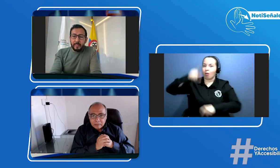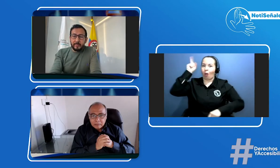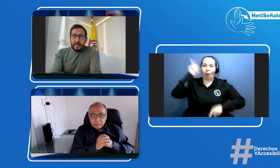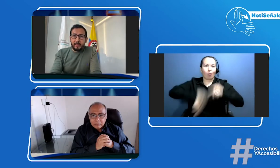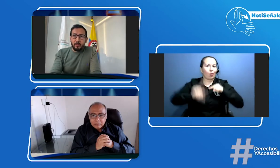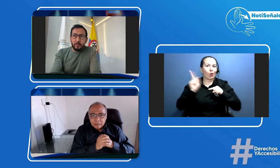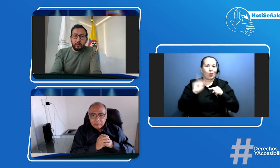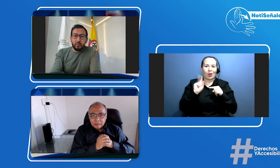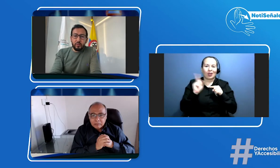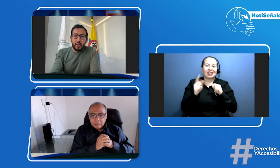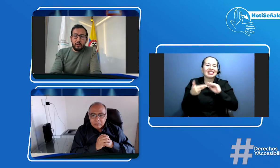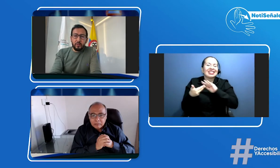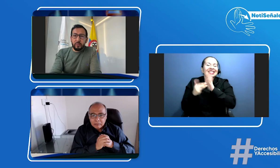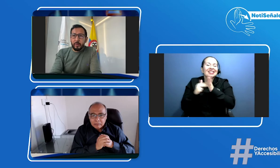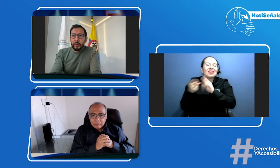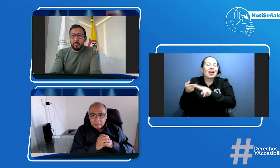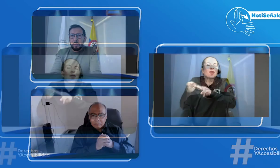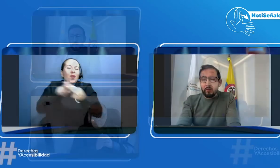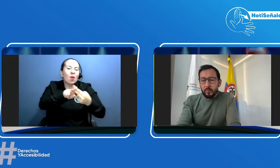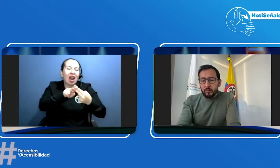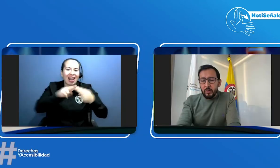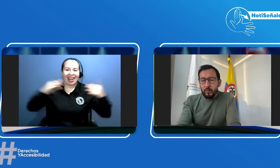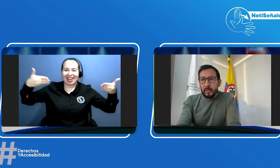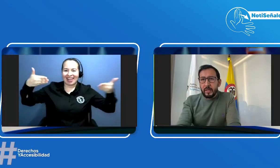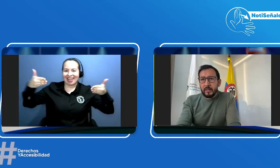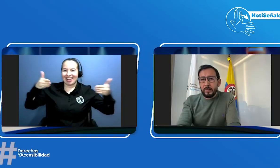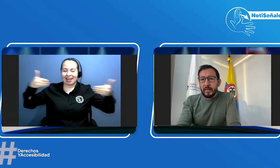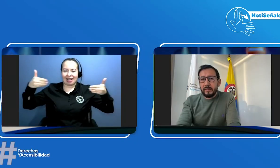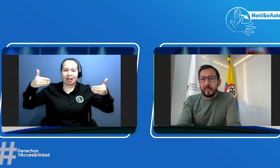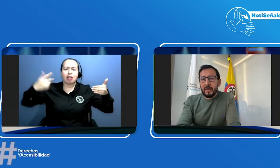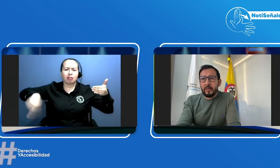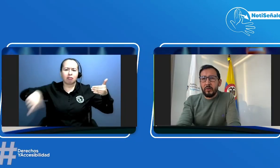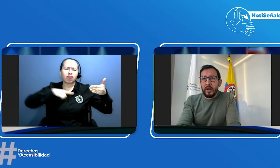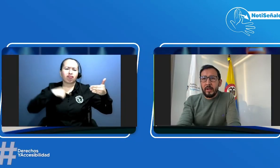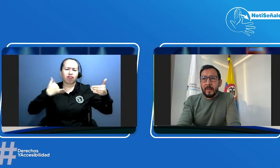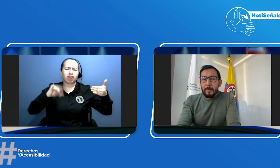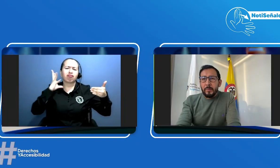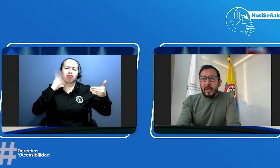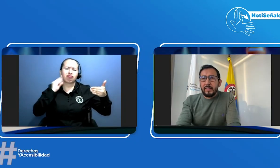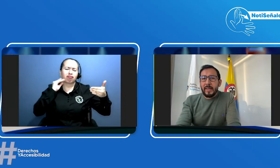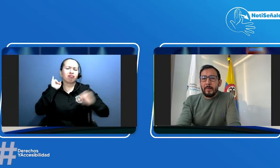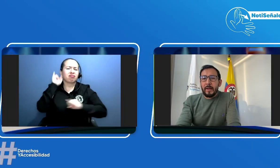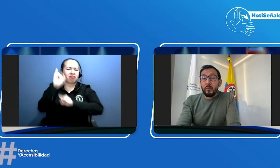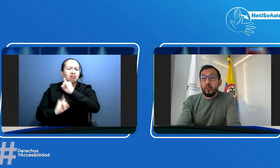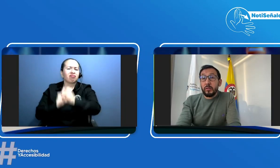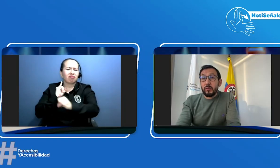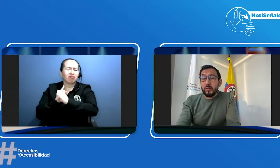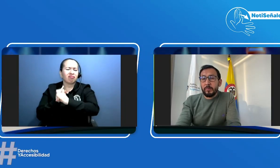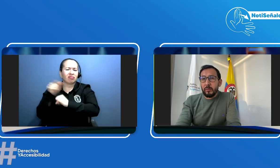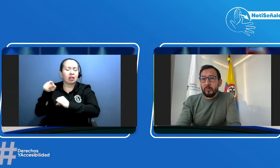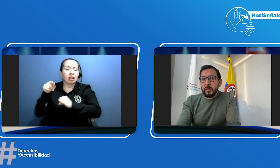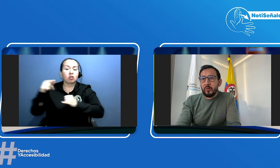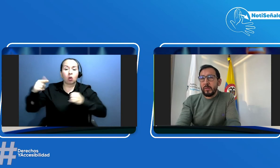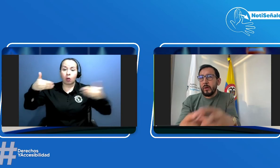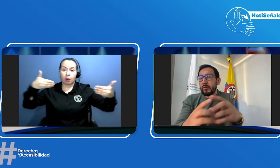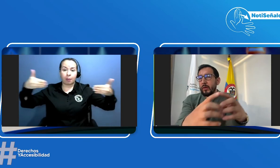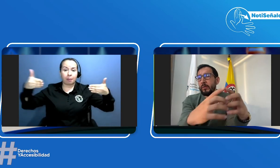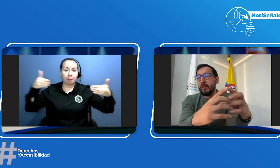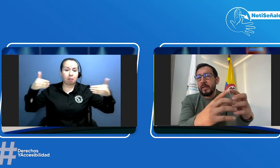casi lo mismo sucede con los espejos lo que nos hemos dado cuenta en la experiencia internacional es que el uso de estos espejos que son espejos que nos permiten a